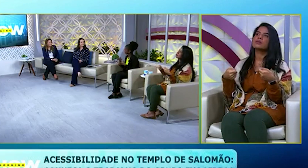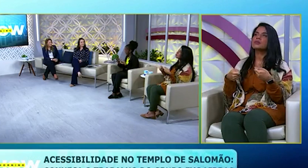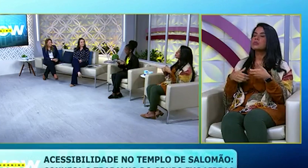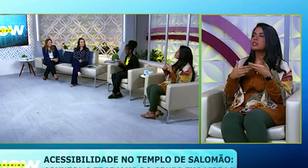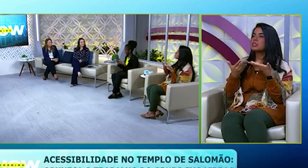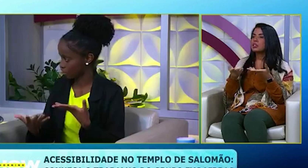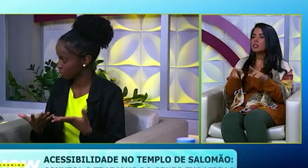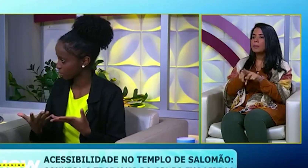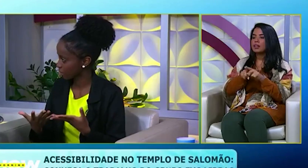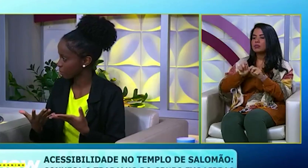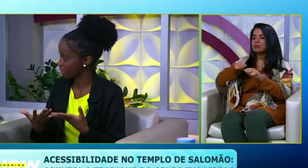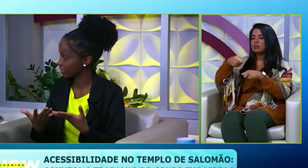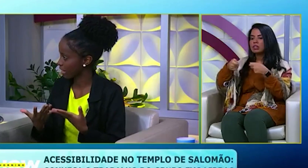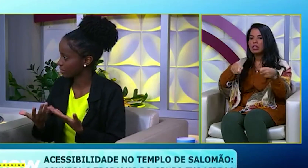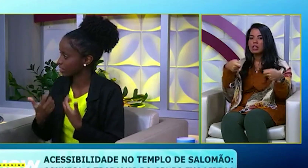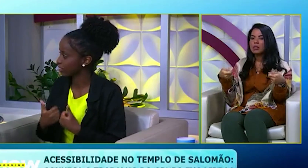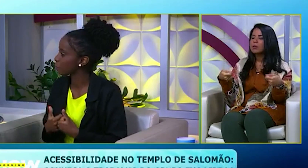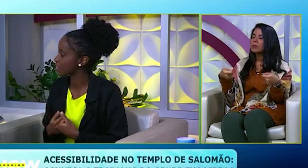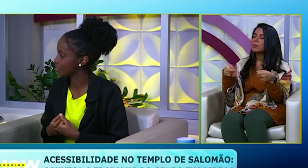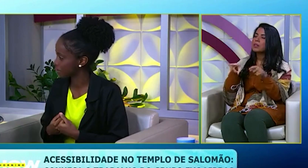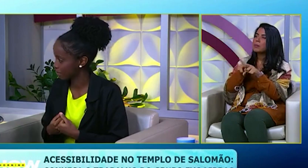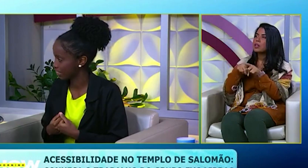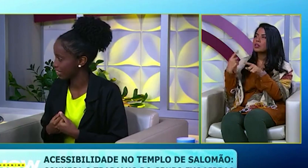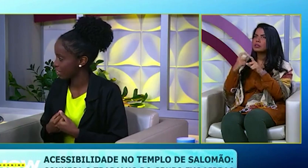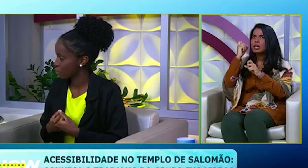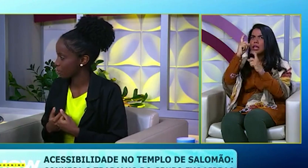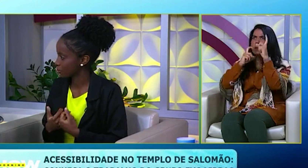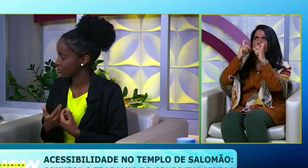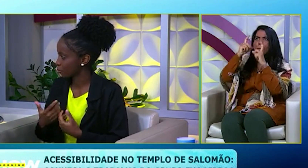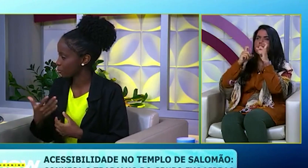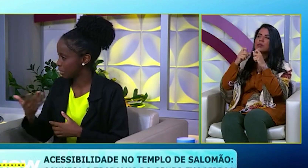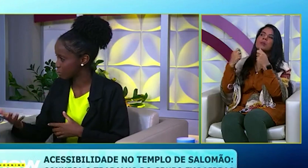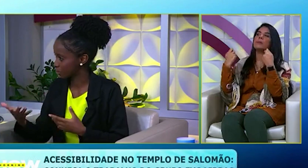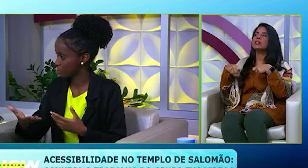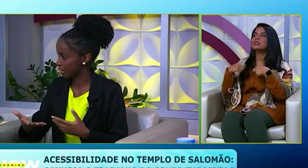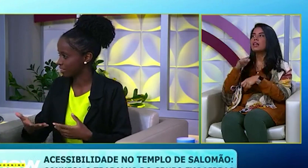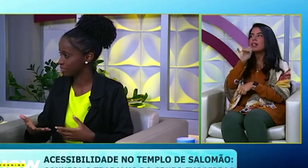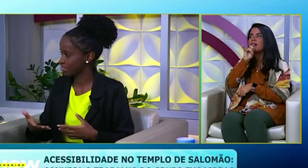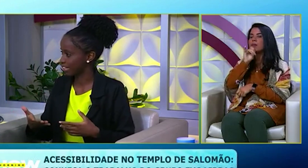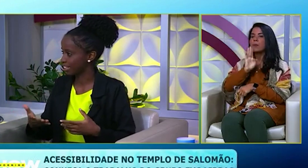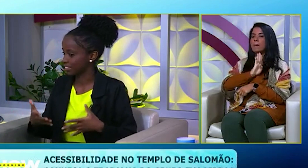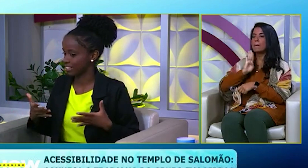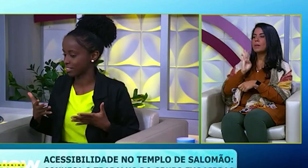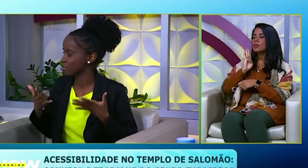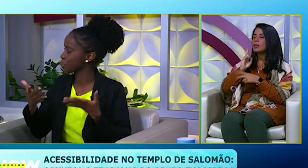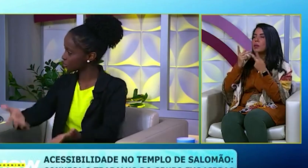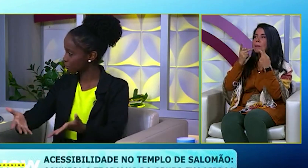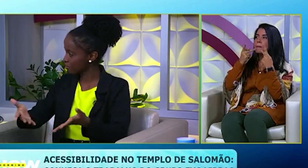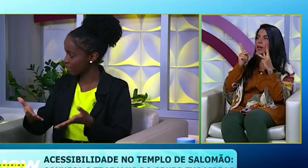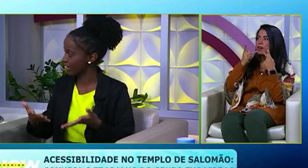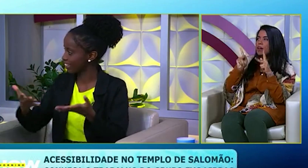tanto na sinalização, mas a nossa expressão também. Quando o bispo está pregando, ele está